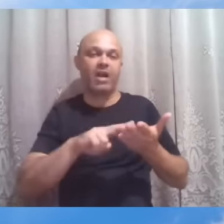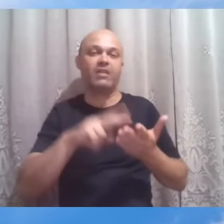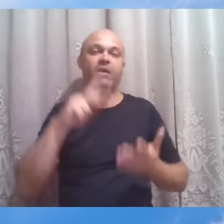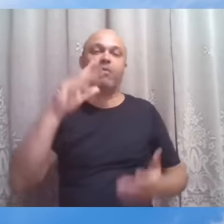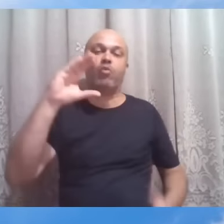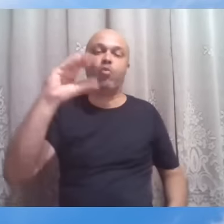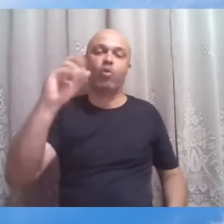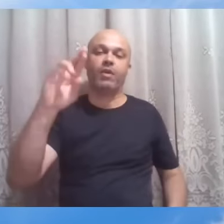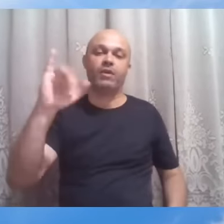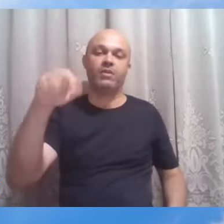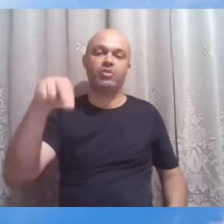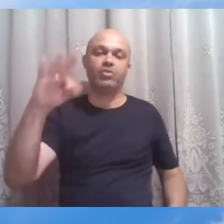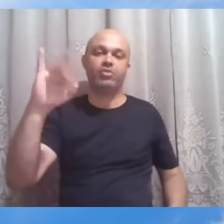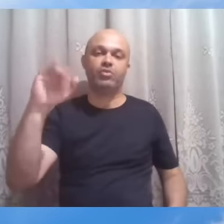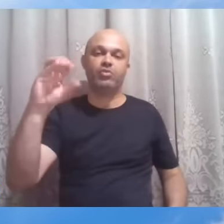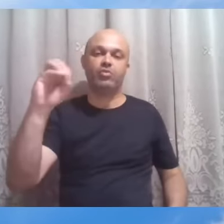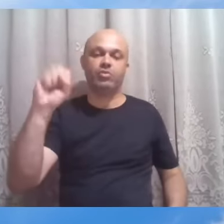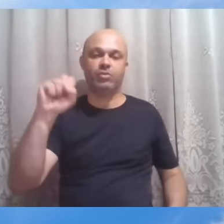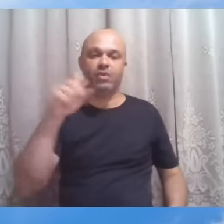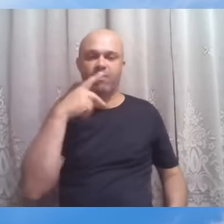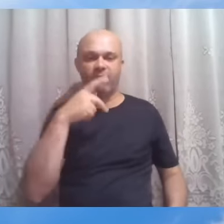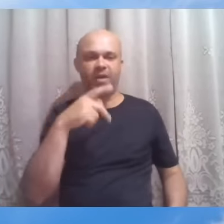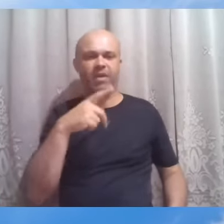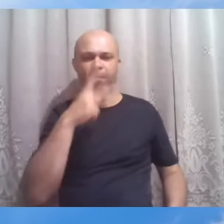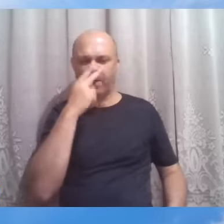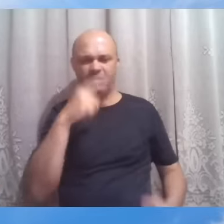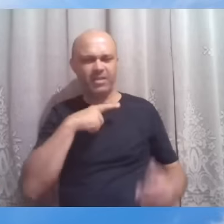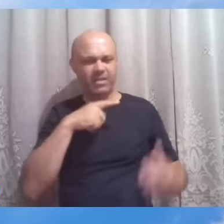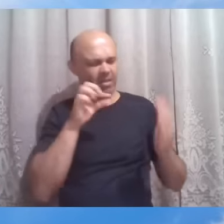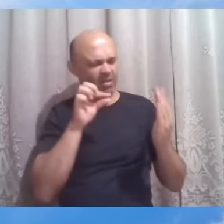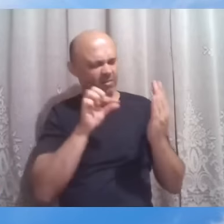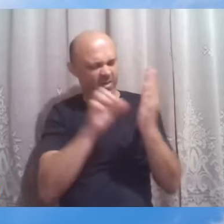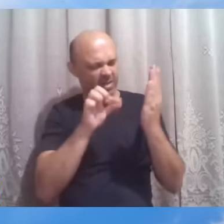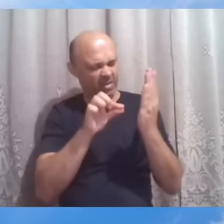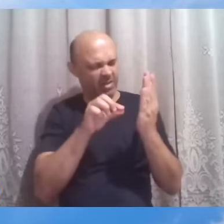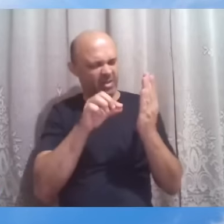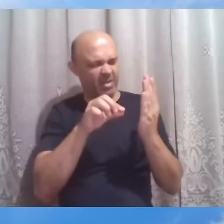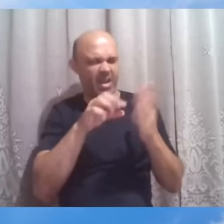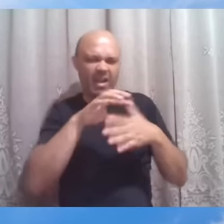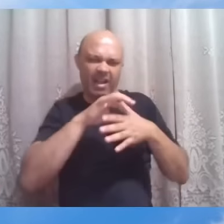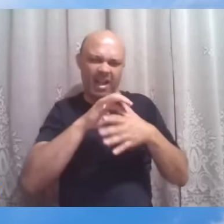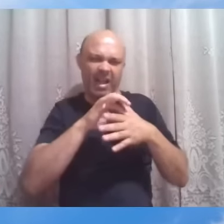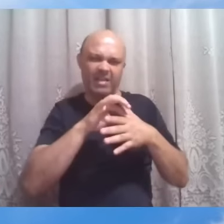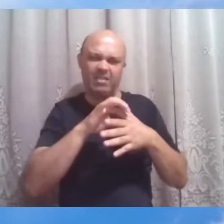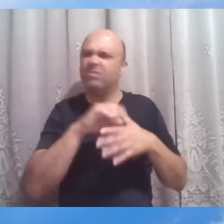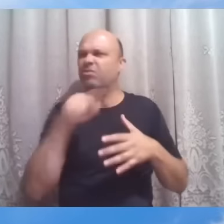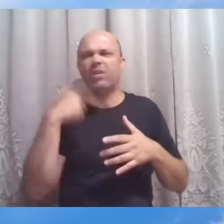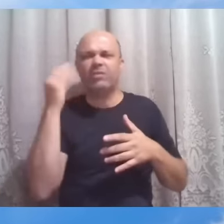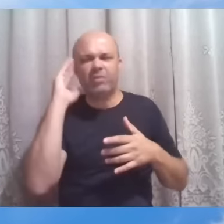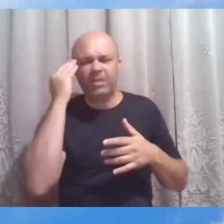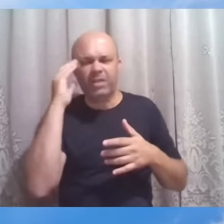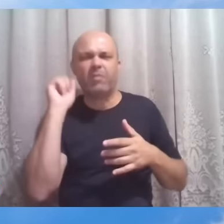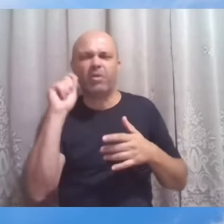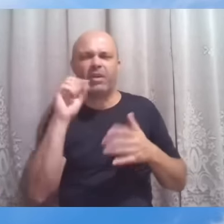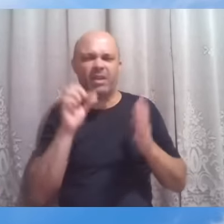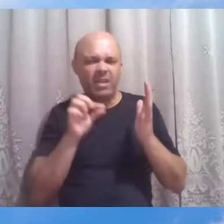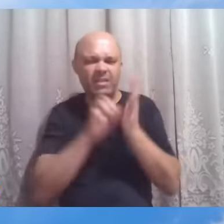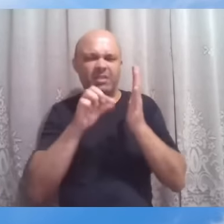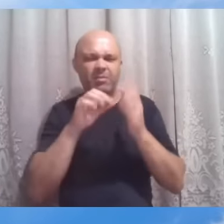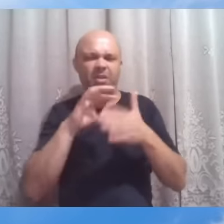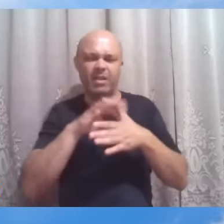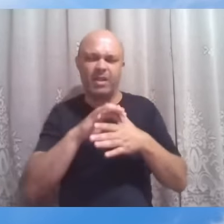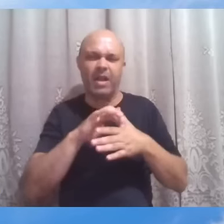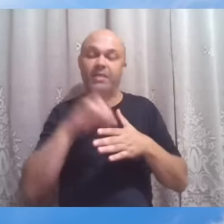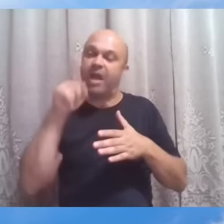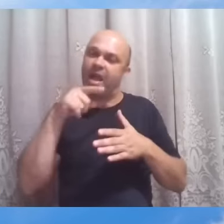ele menciona que trazia consigo um espinho na carne. Nós não conseguimos saber exatamente o que era esse espinho na carne, as lutas dele, os conflitos.